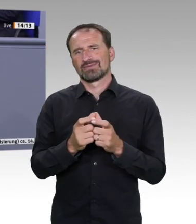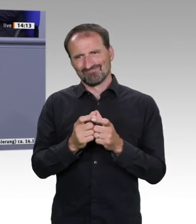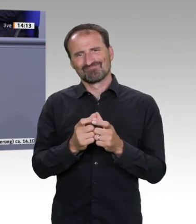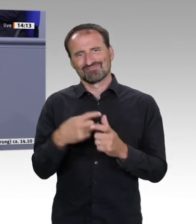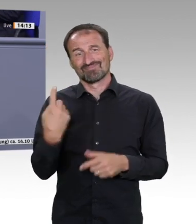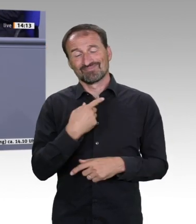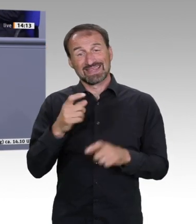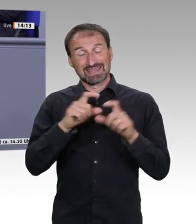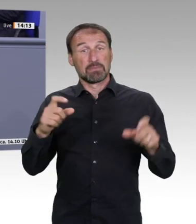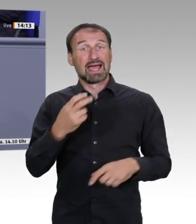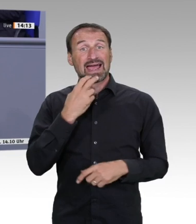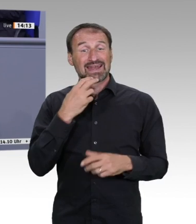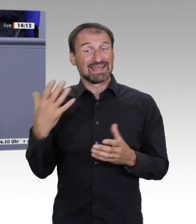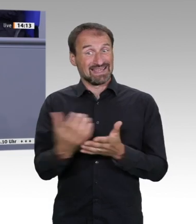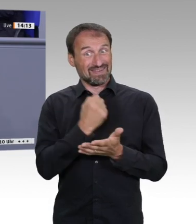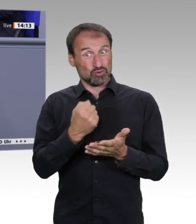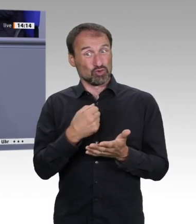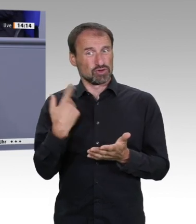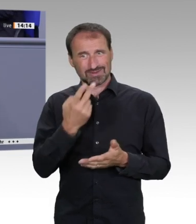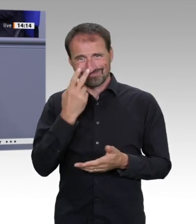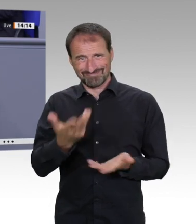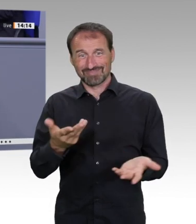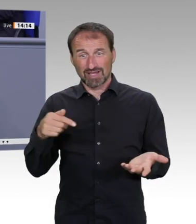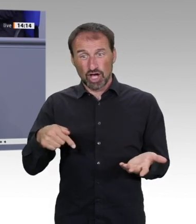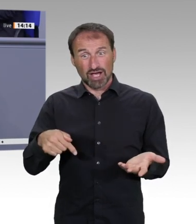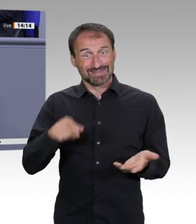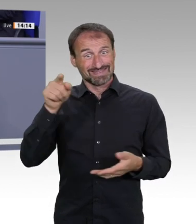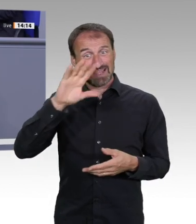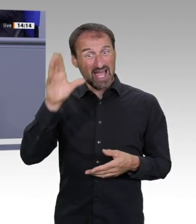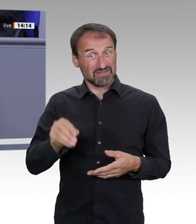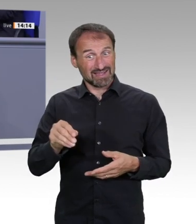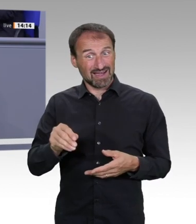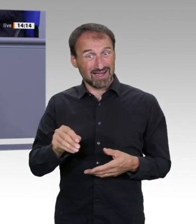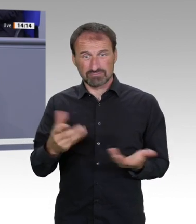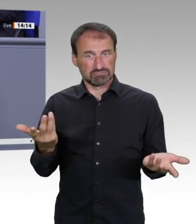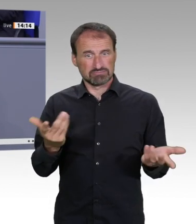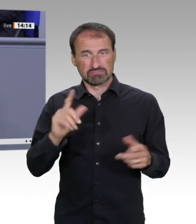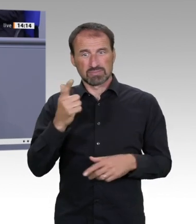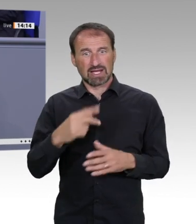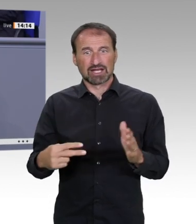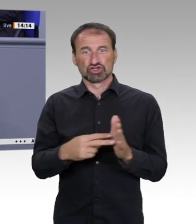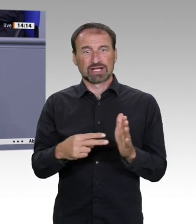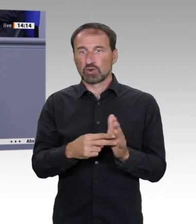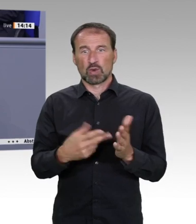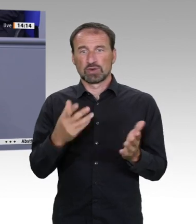zu lösen. Der Grundstein hierfür ist gute Bildungs und Forschungspolitik, wie sie die Union seit vielen Jahren macht. Vielen Dank.